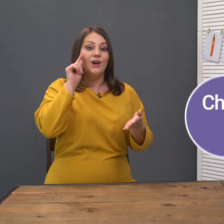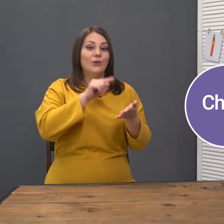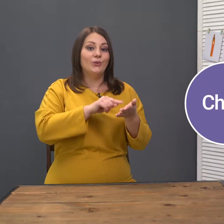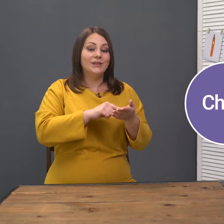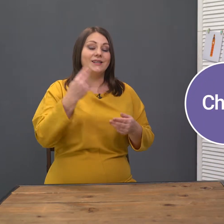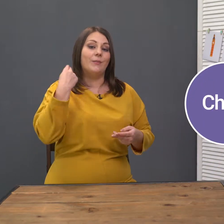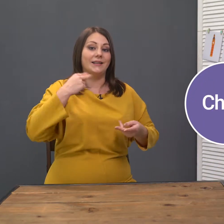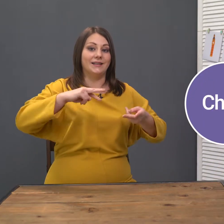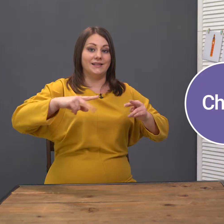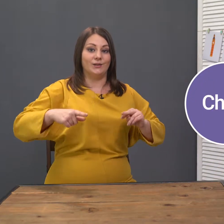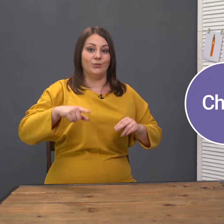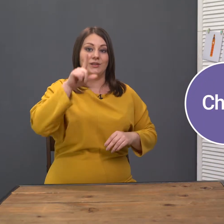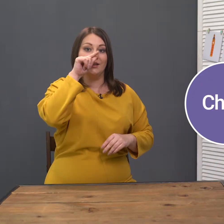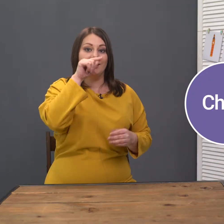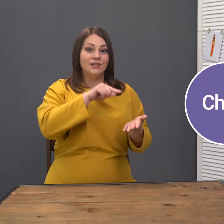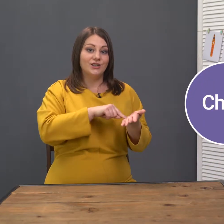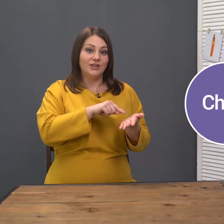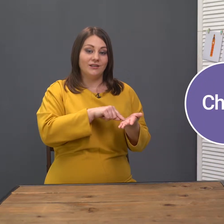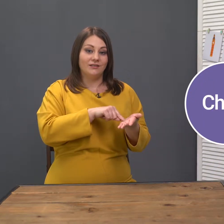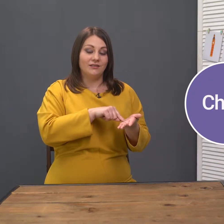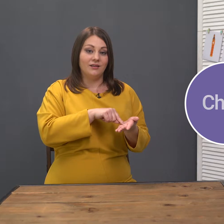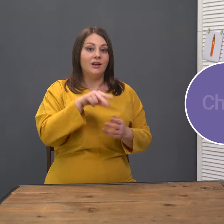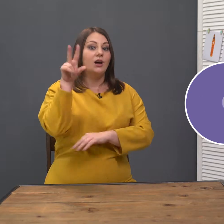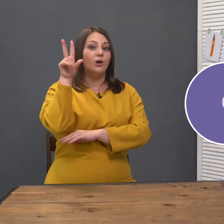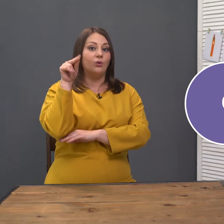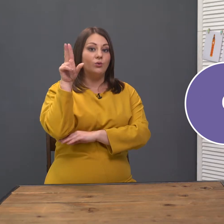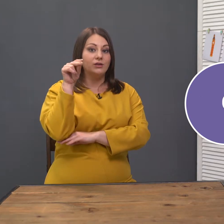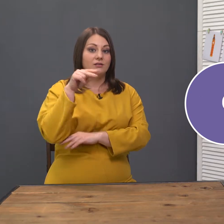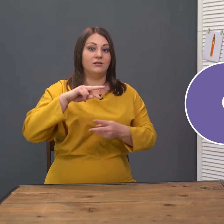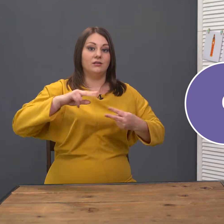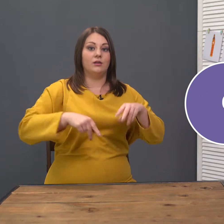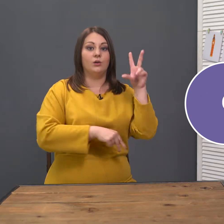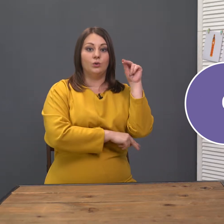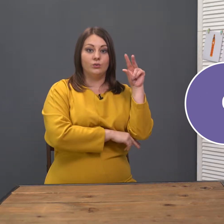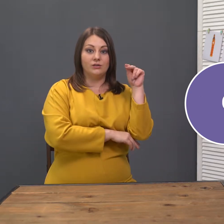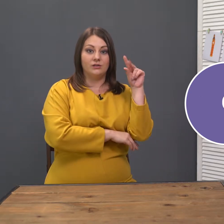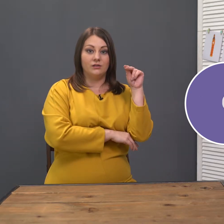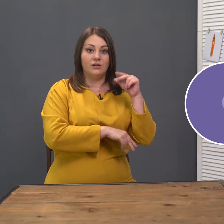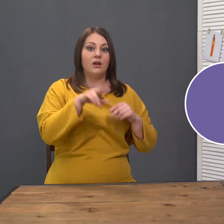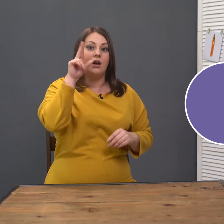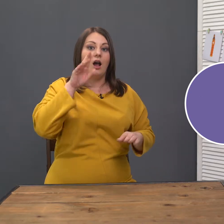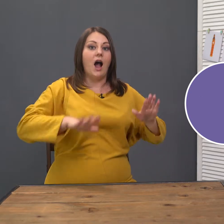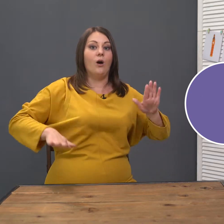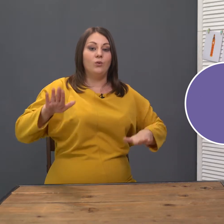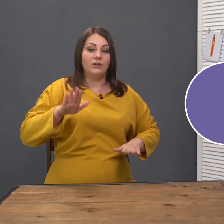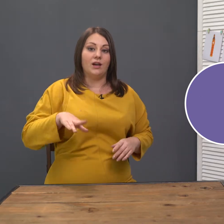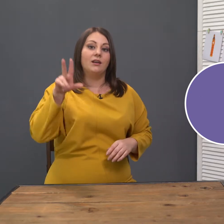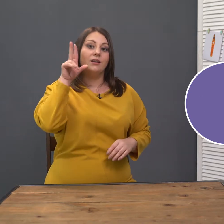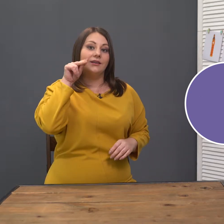Курица по-английски будет chicken. Гусь – гус. А утка –